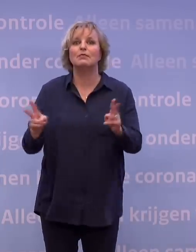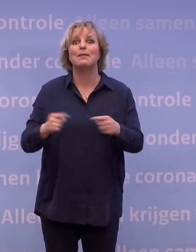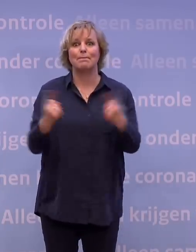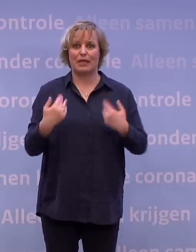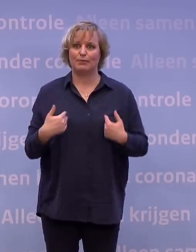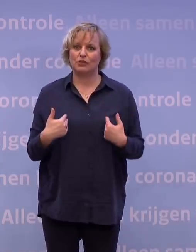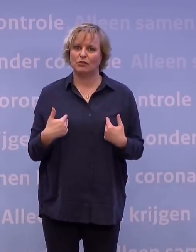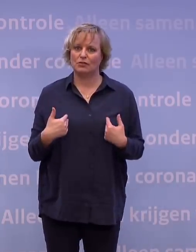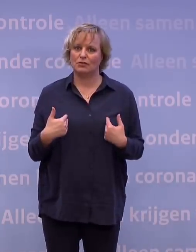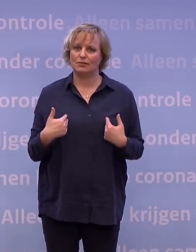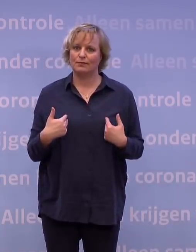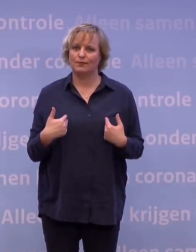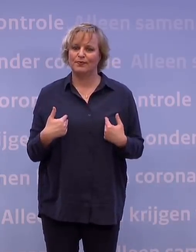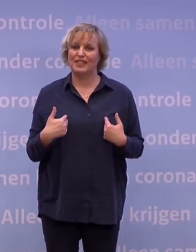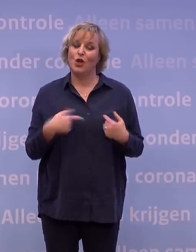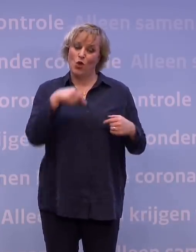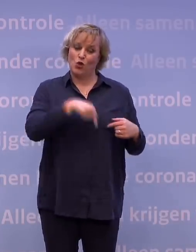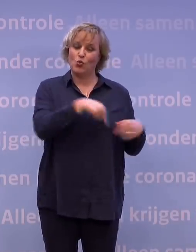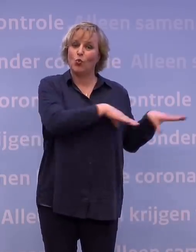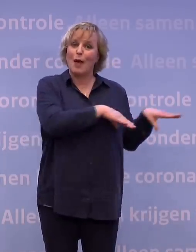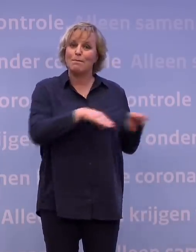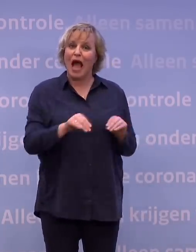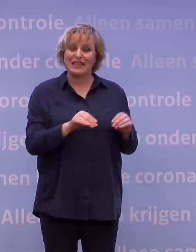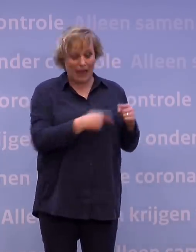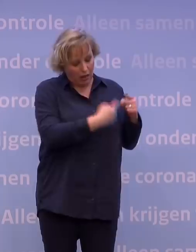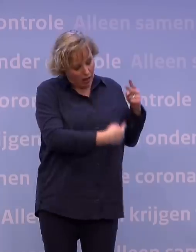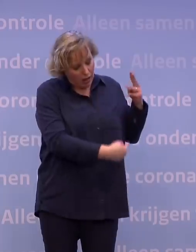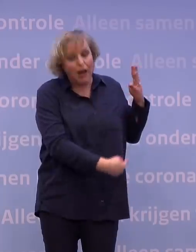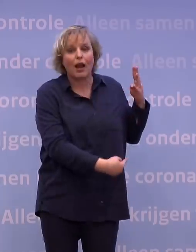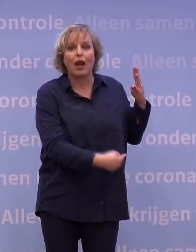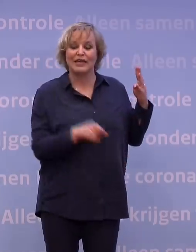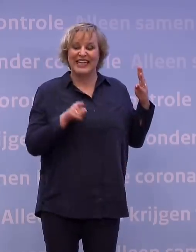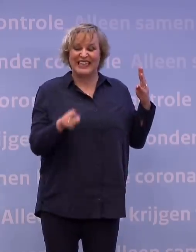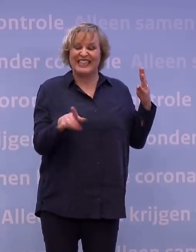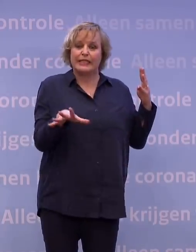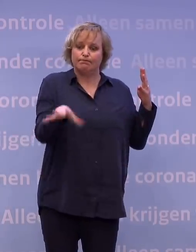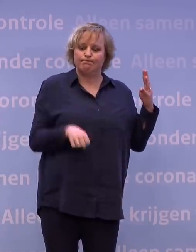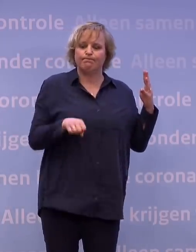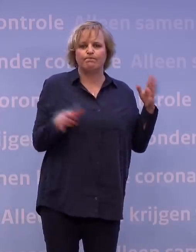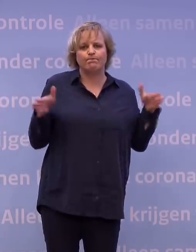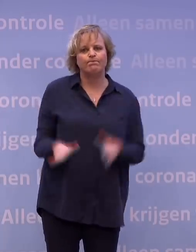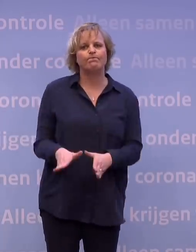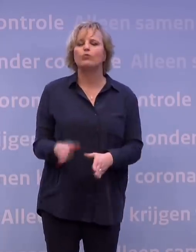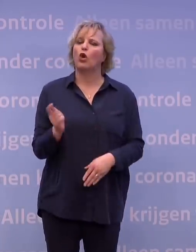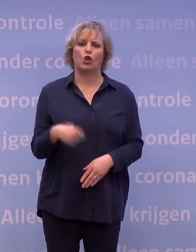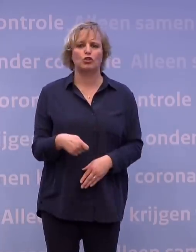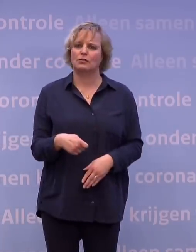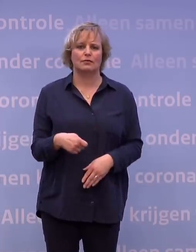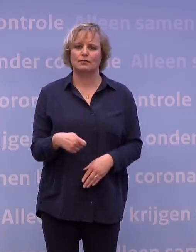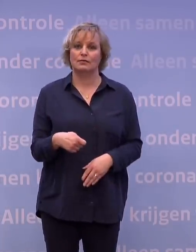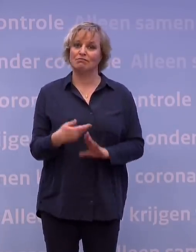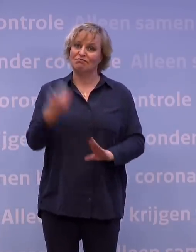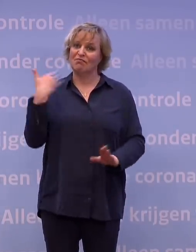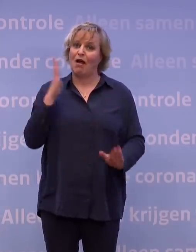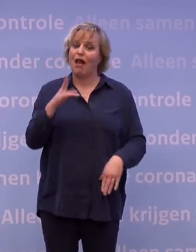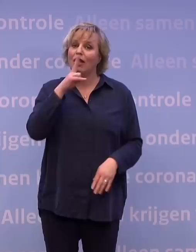En de huidige maatregelen zijn vooralsnog niet genoeg om die nieuwe variant er ook onder te krijgen. We hebben het eerder